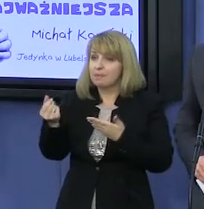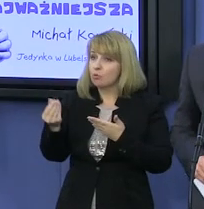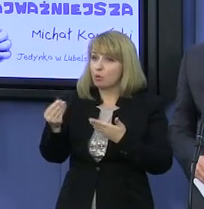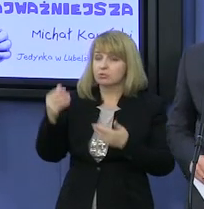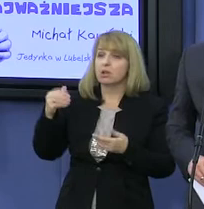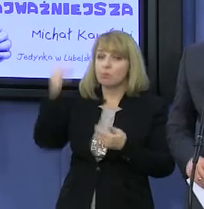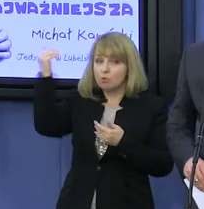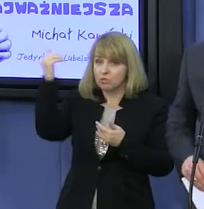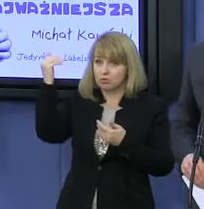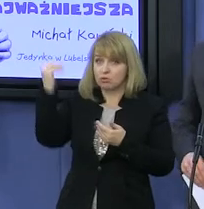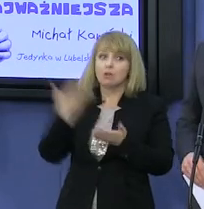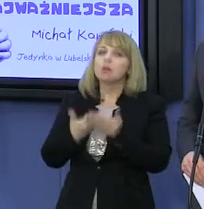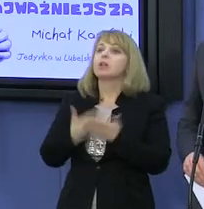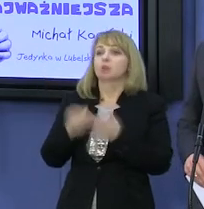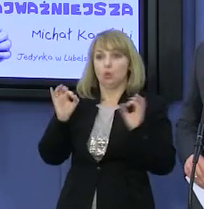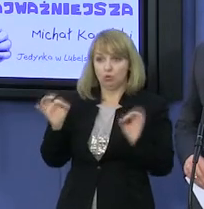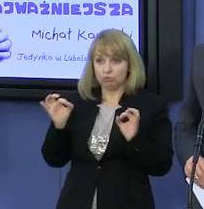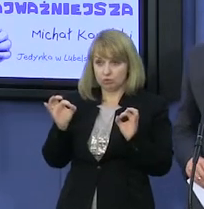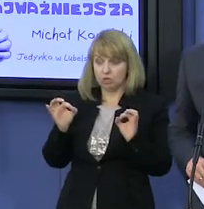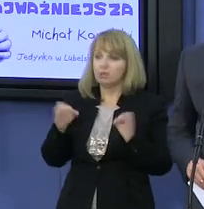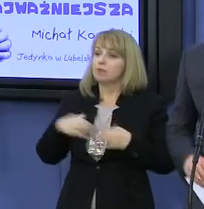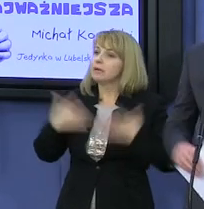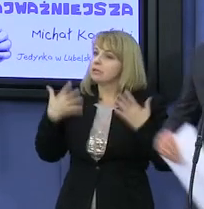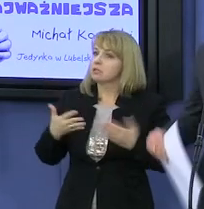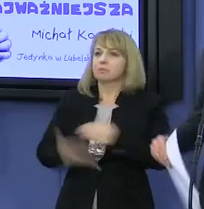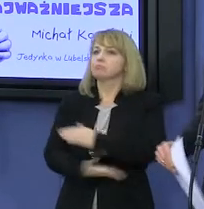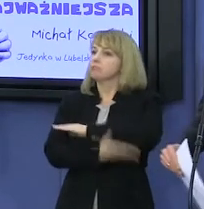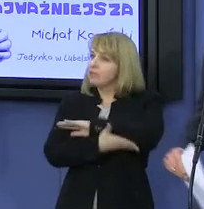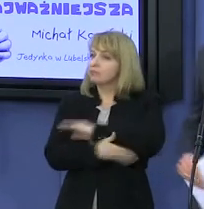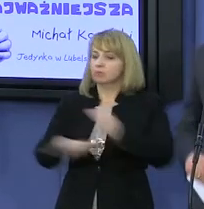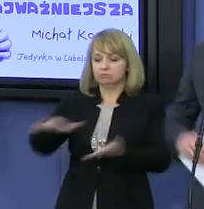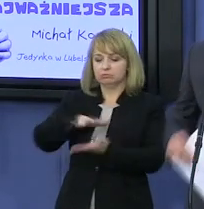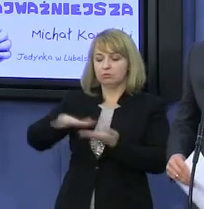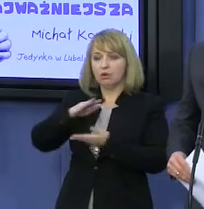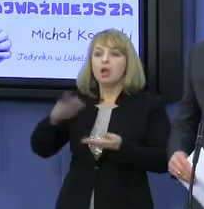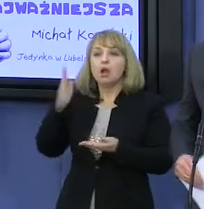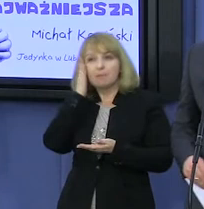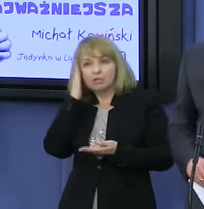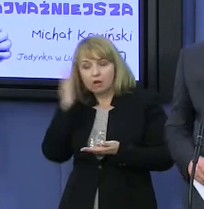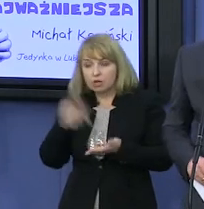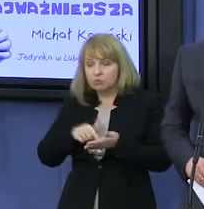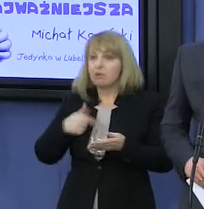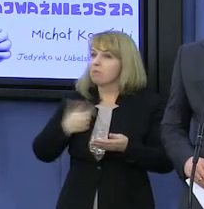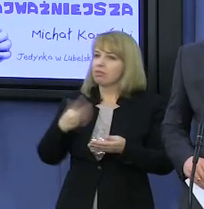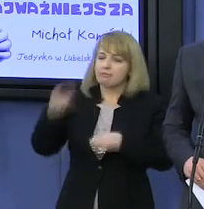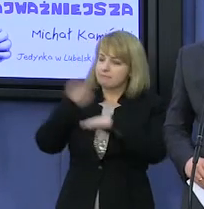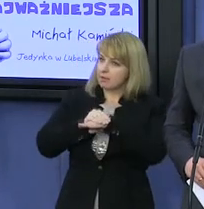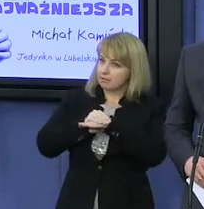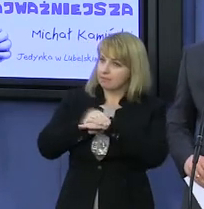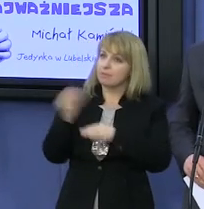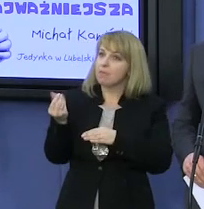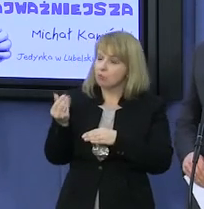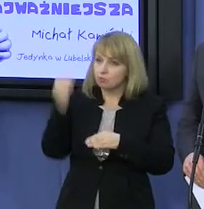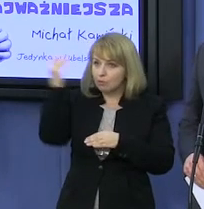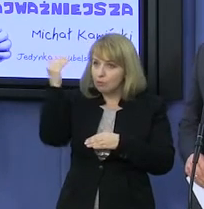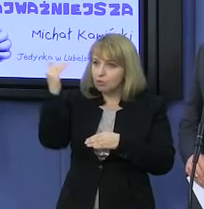dzisiaj, żeby wesprzeć społeczność lokalną, która paradoksalnie nie zgadza się z tym, żeby środki publiczne